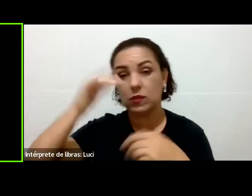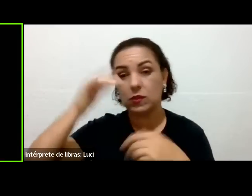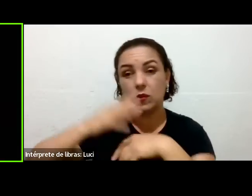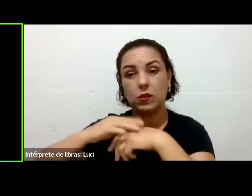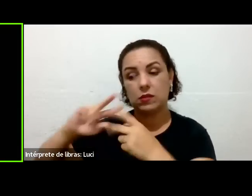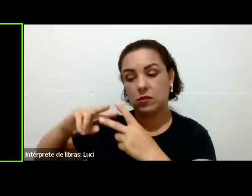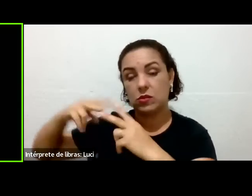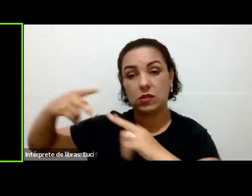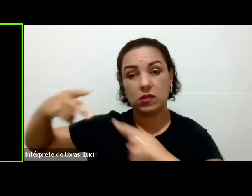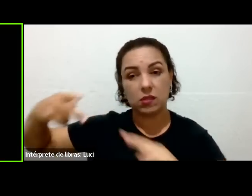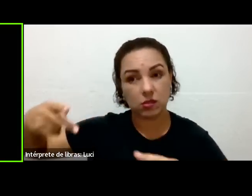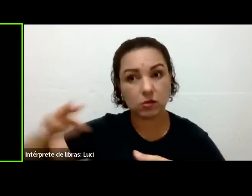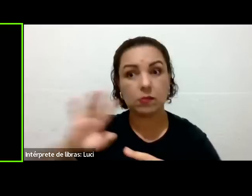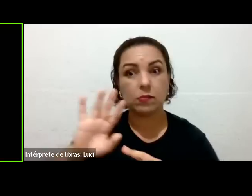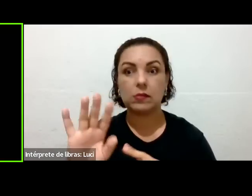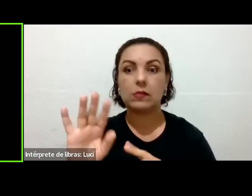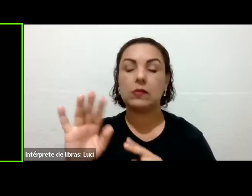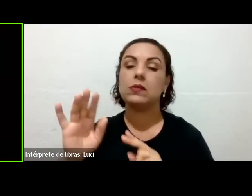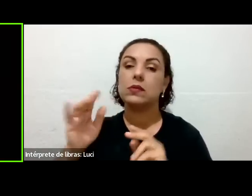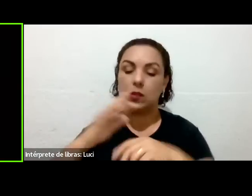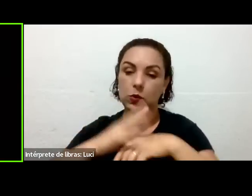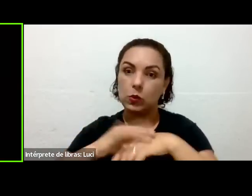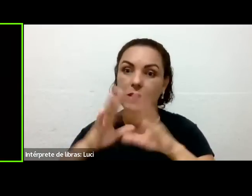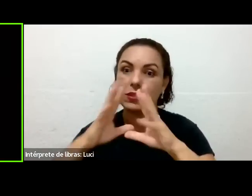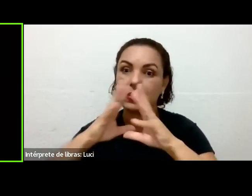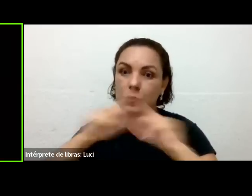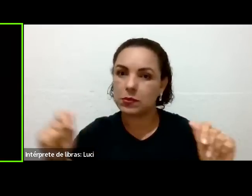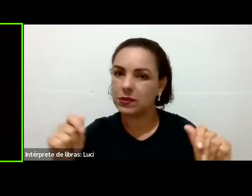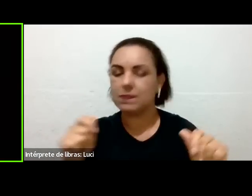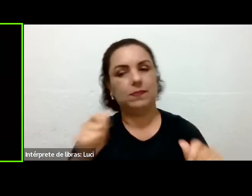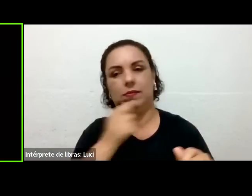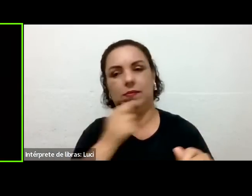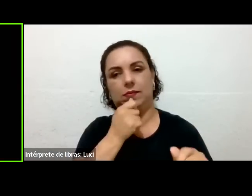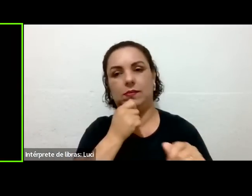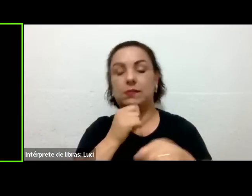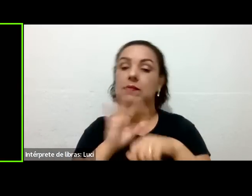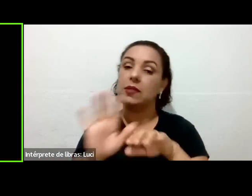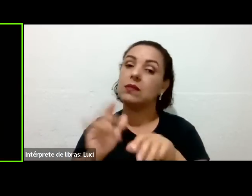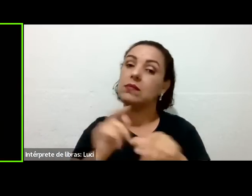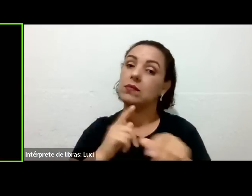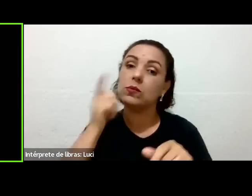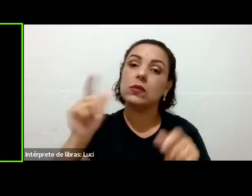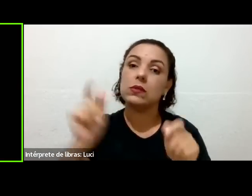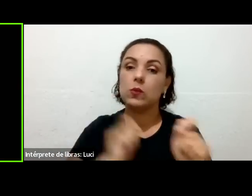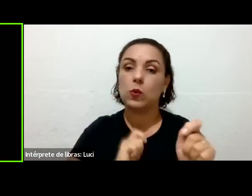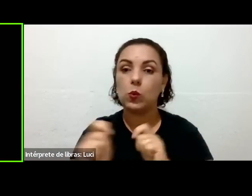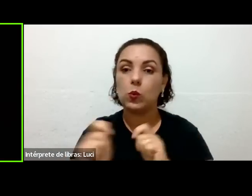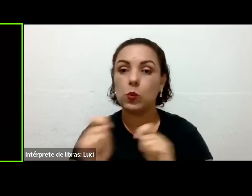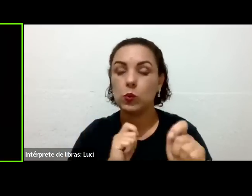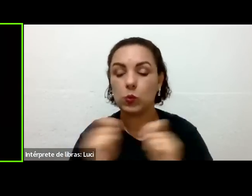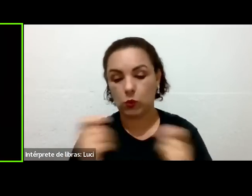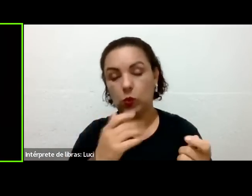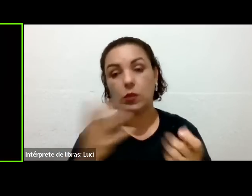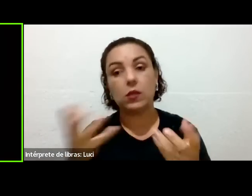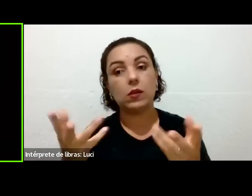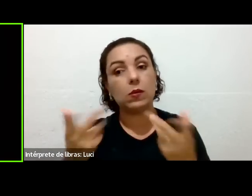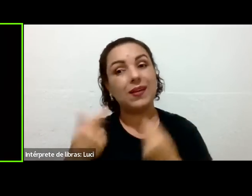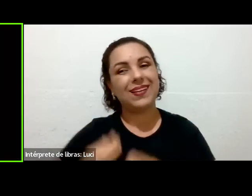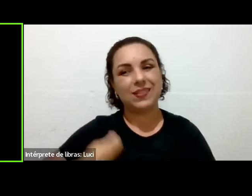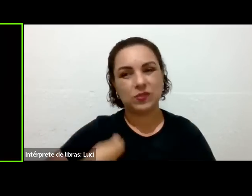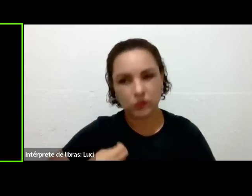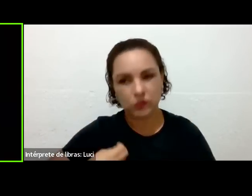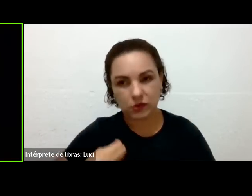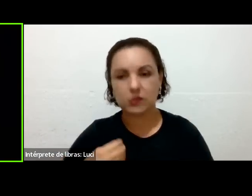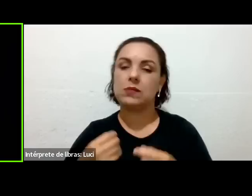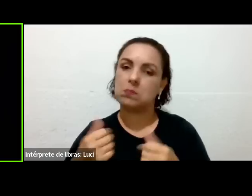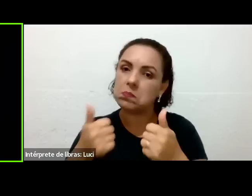mais lento. A pessoa, ela tem um pouco mais de qualidade de vida. uns 15 dias atrás,